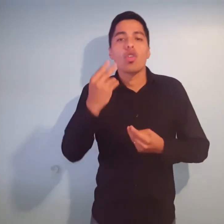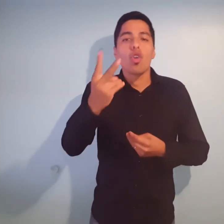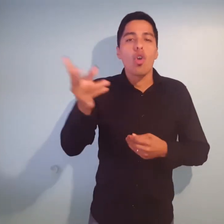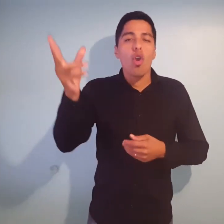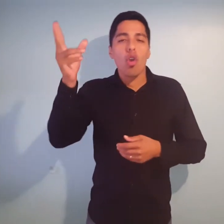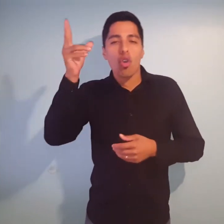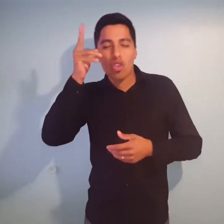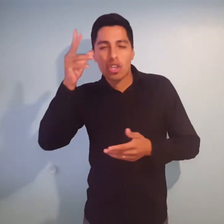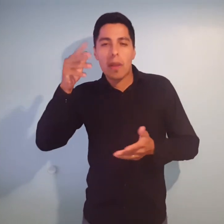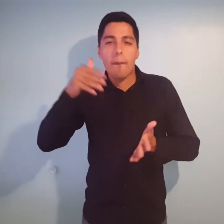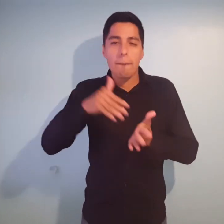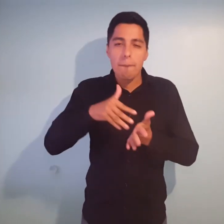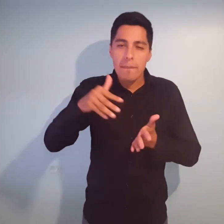millones de destinatarios,